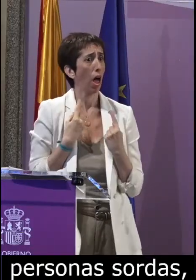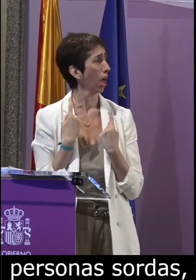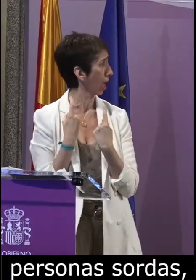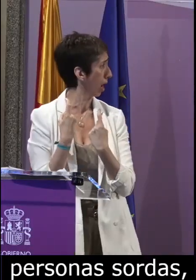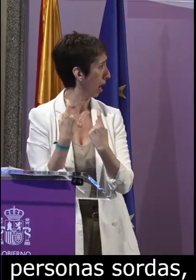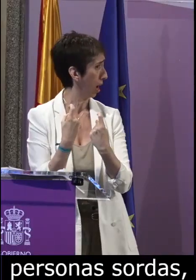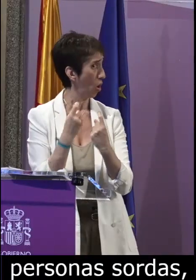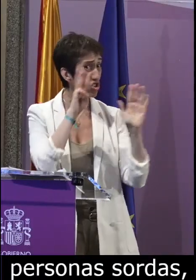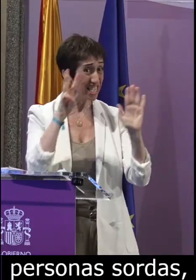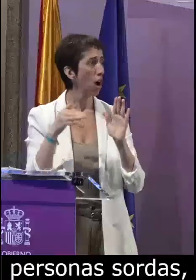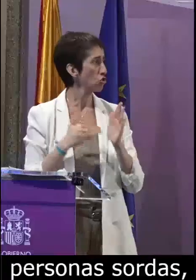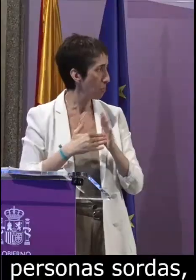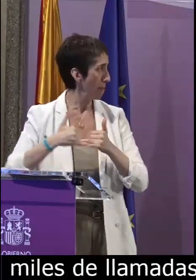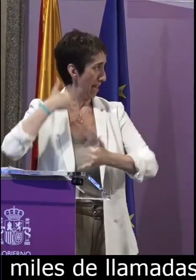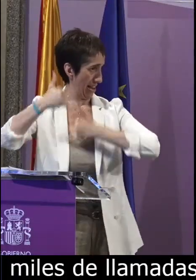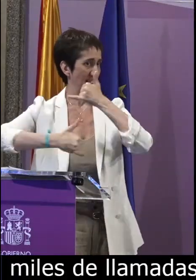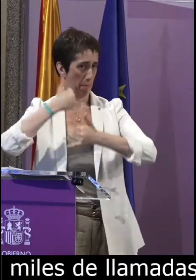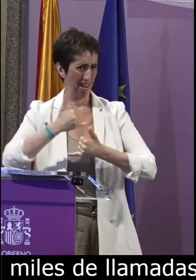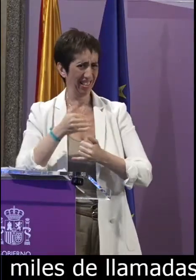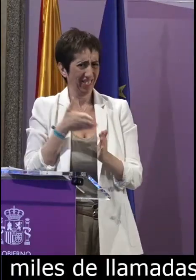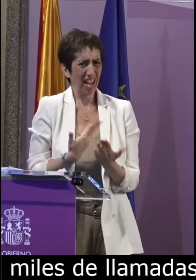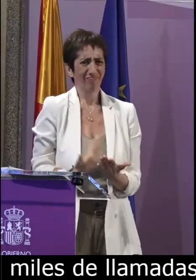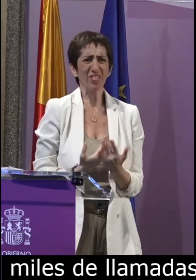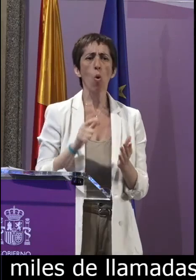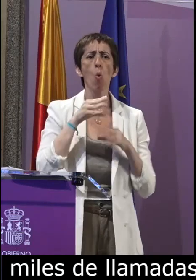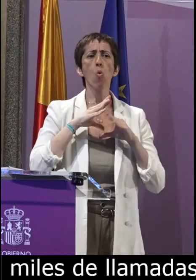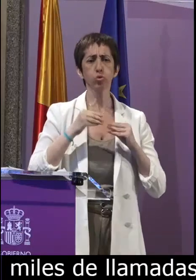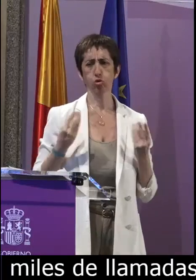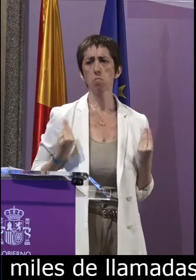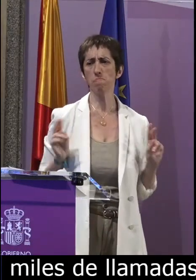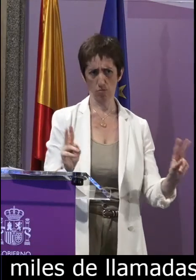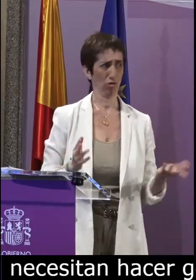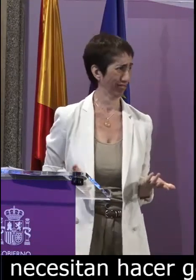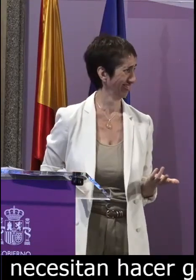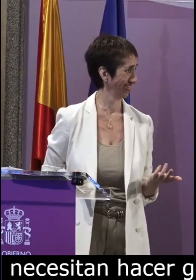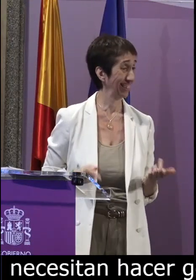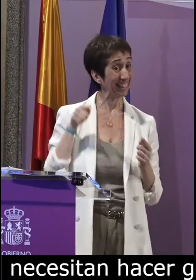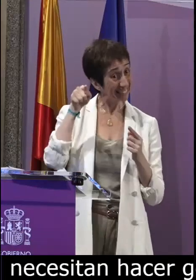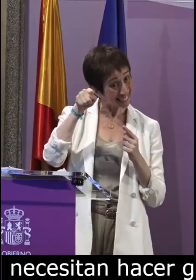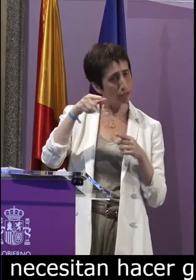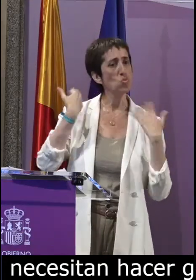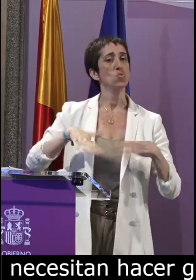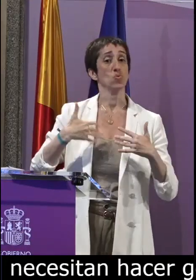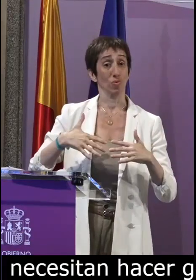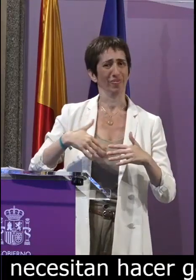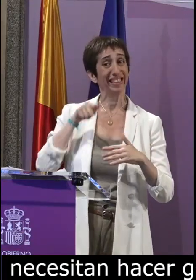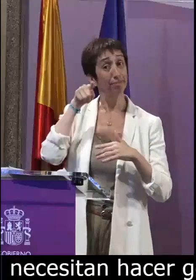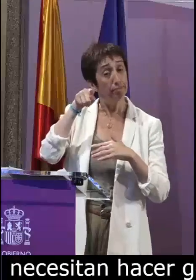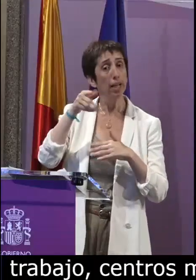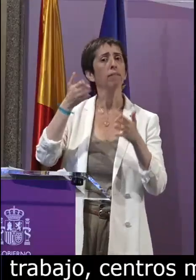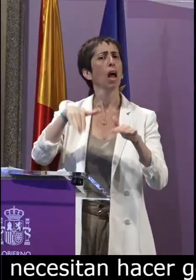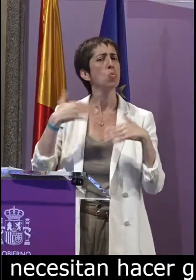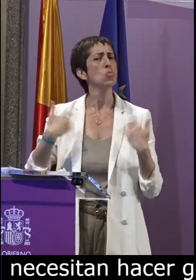sus centros de trabajo a sus centros médicos y esto demuestra el uso vivo de nuestra lengua y la